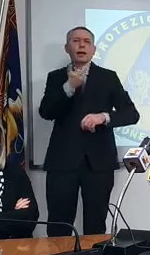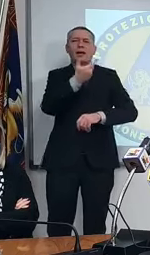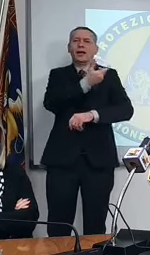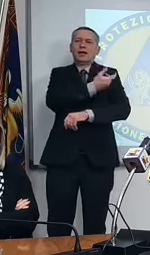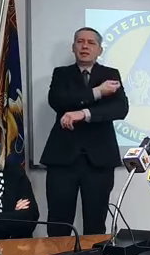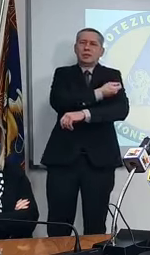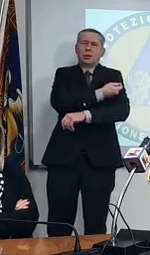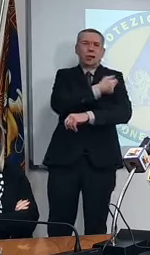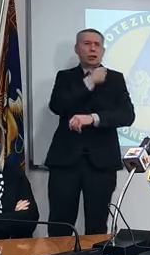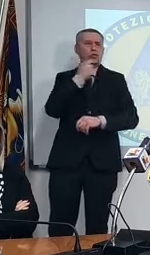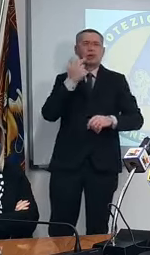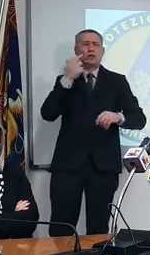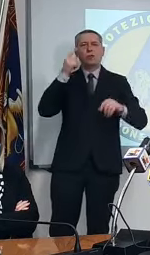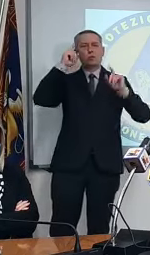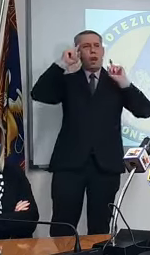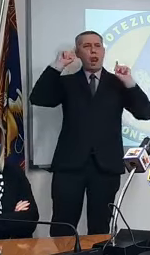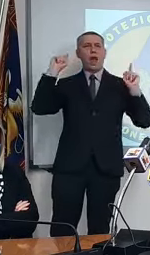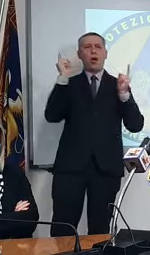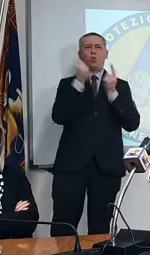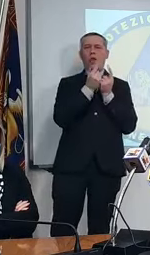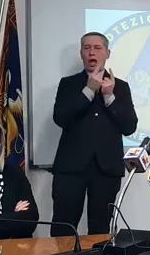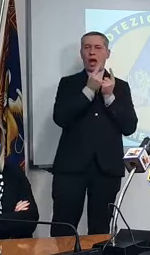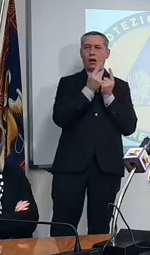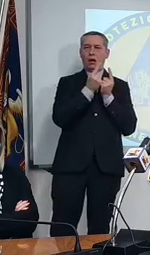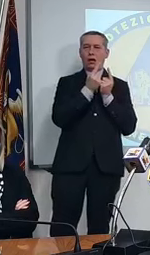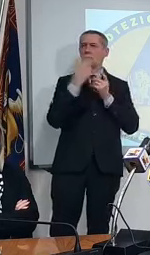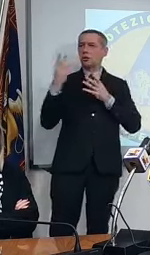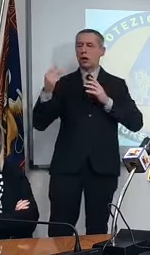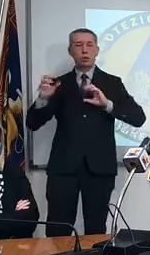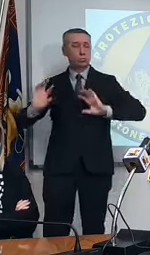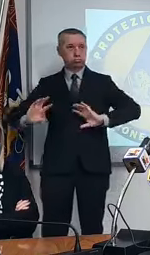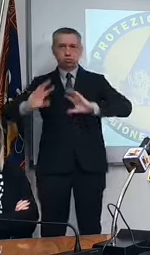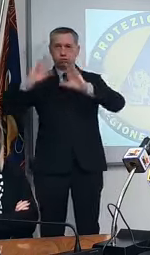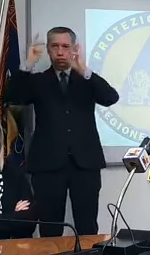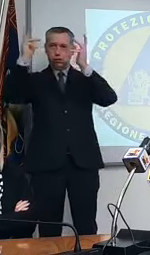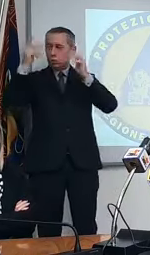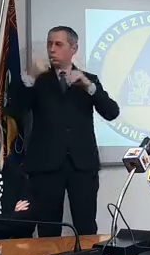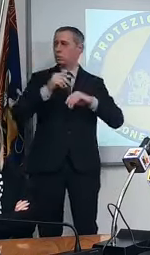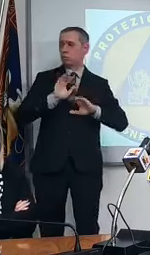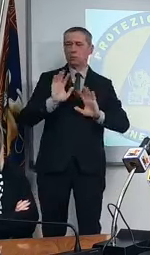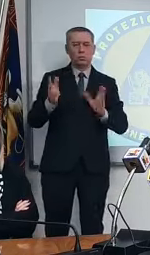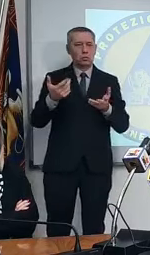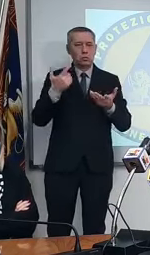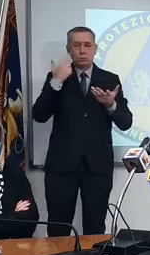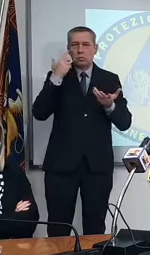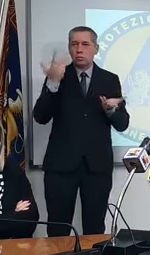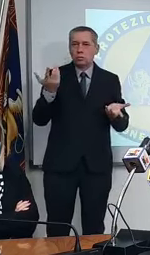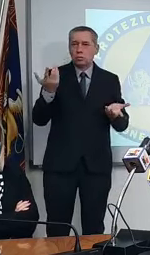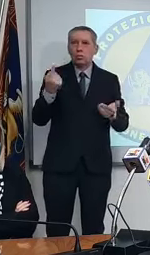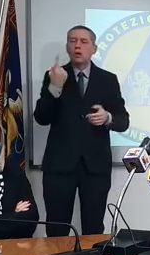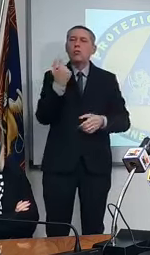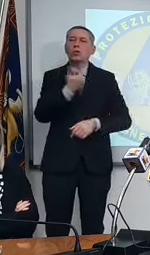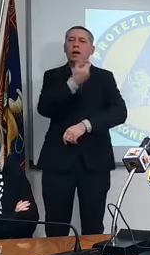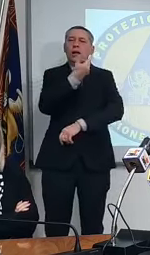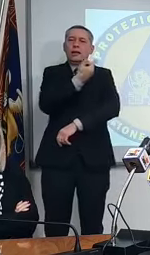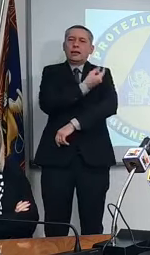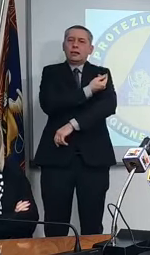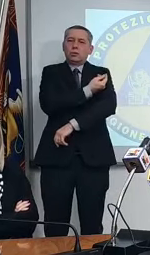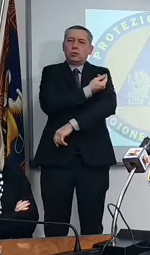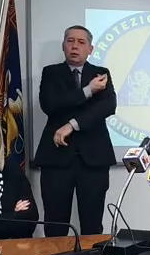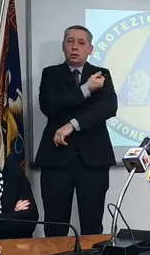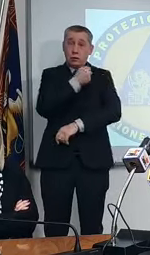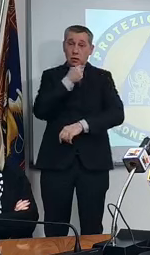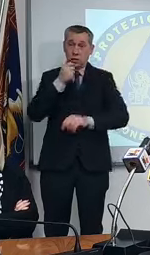sapevo che ci fossero animi così suscettibili in giro per l'Italia ve lo ripeto che per fare un'iniezione non ci vuole la